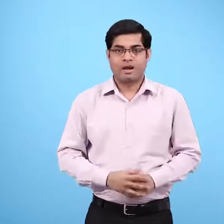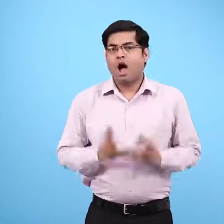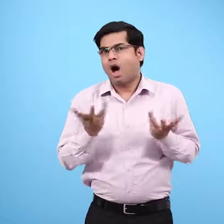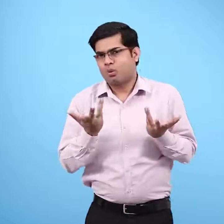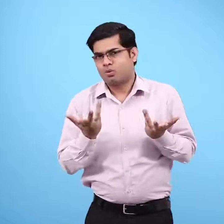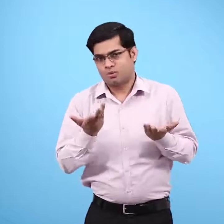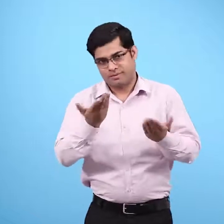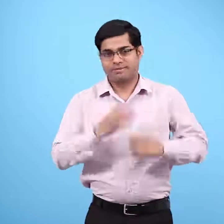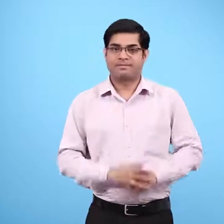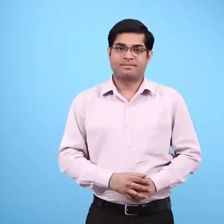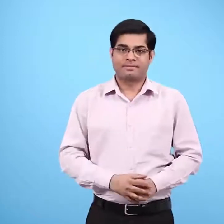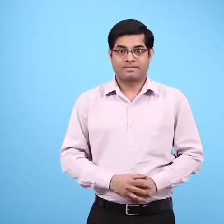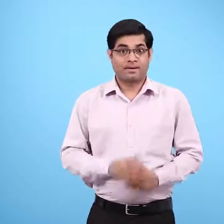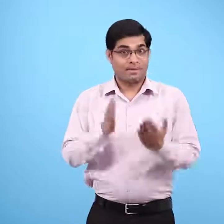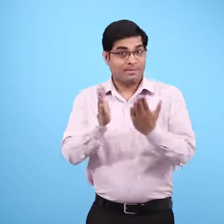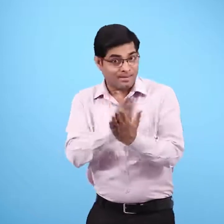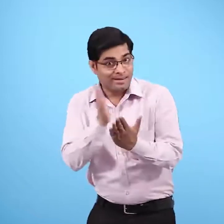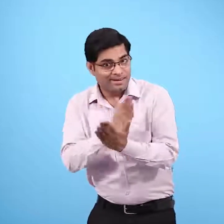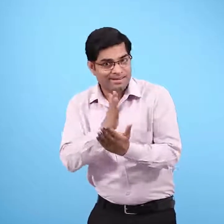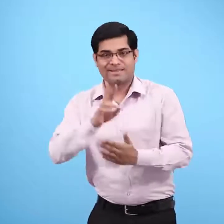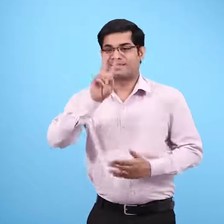कैसे? प्रेश्ट 24